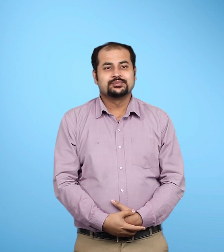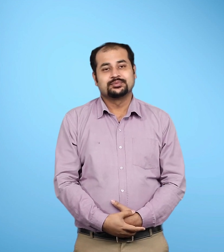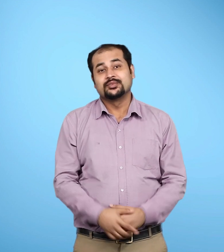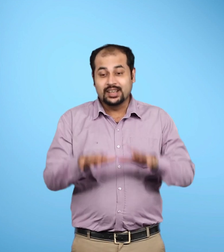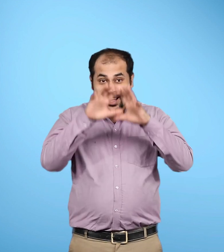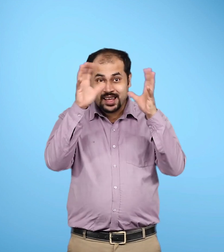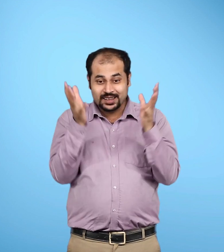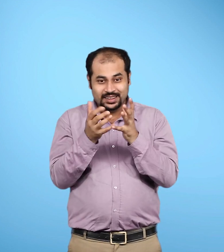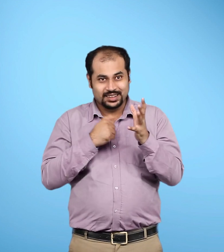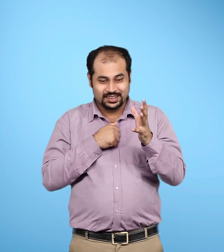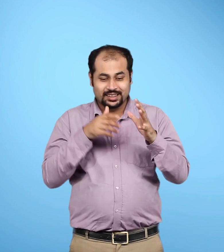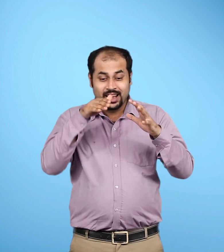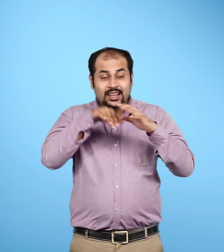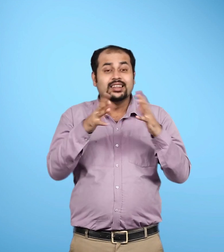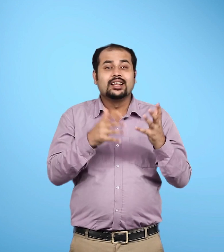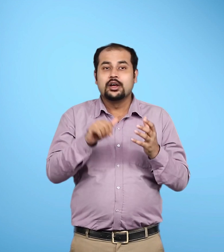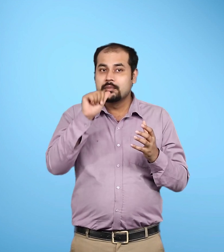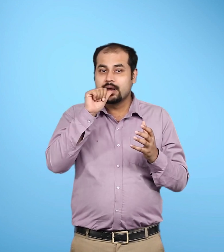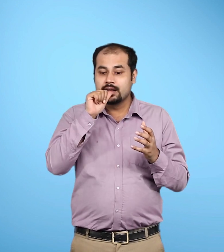यहाँ पानी एवं वायू उपस्थित है